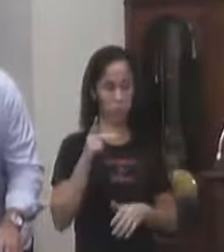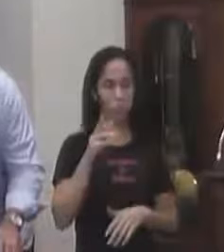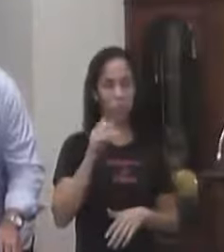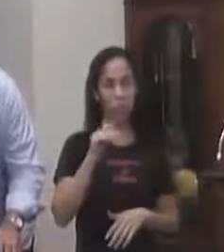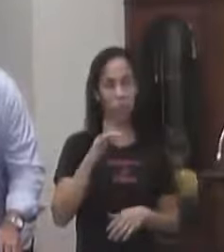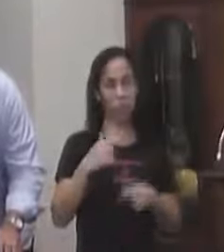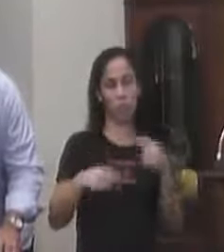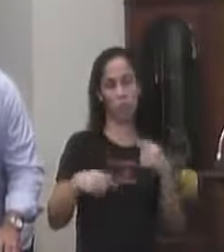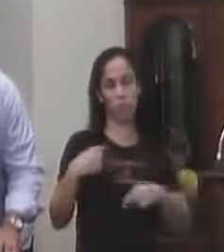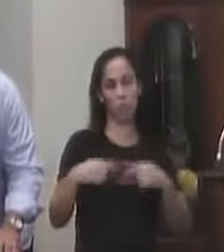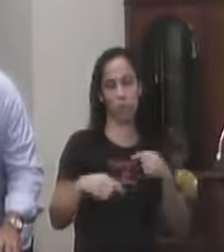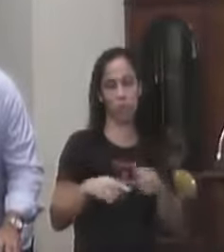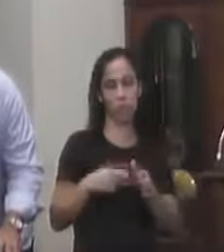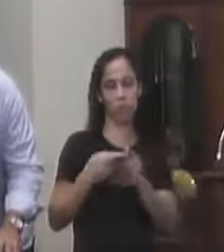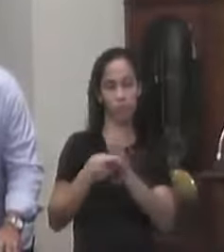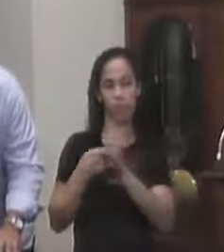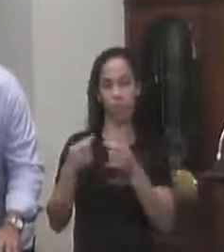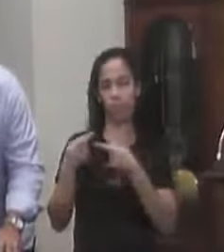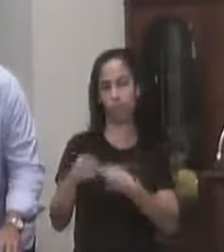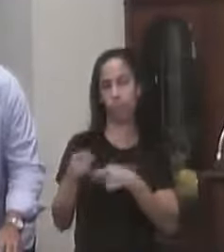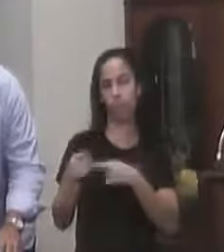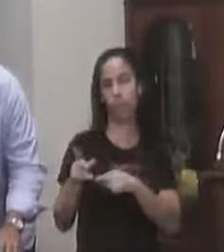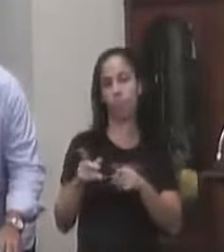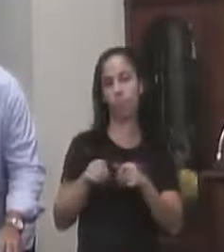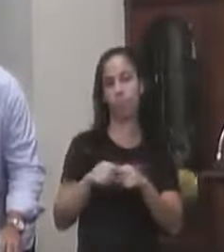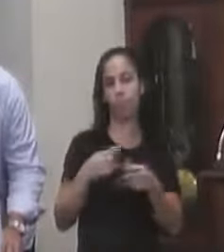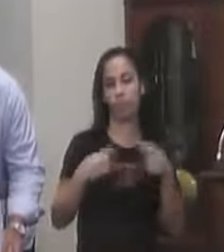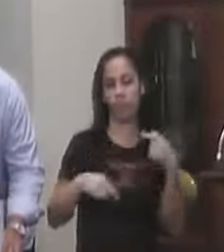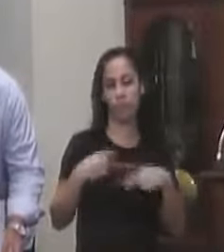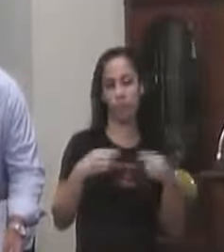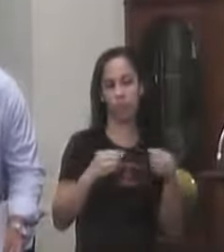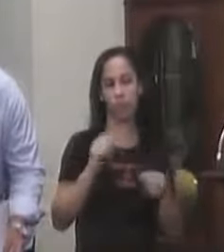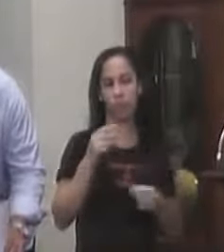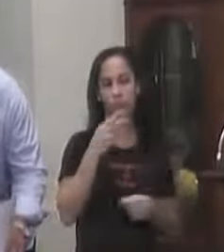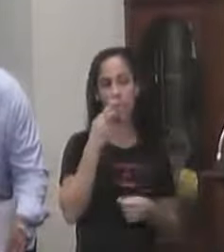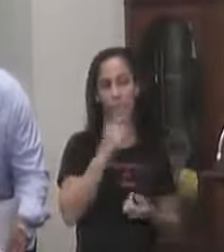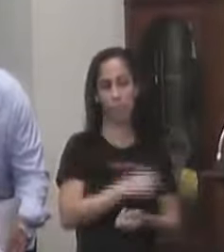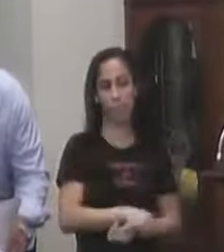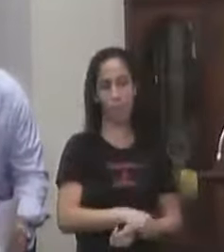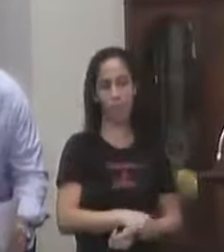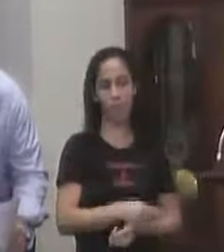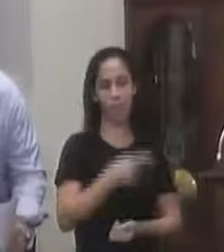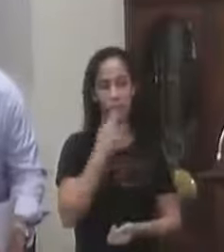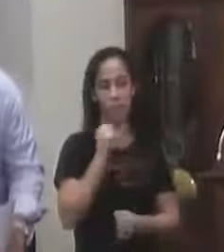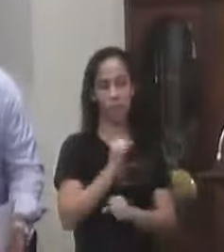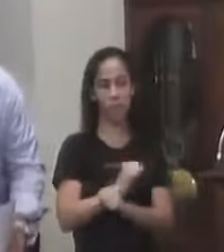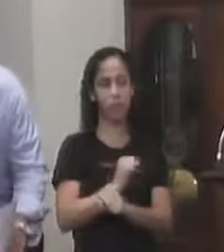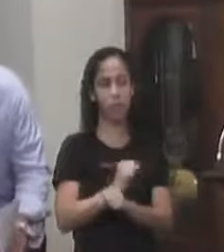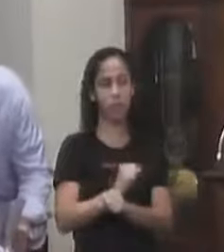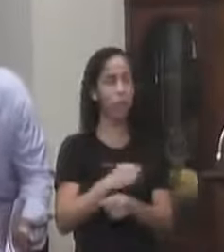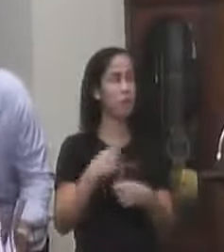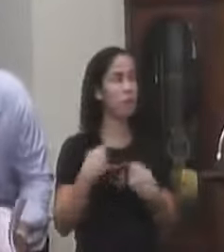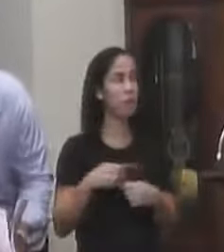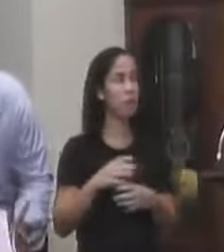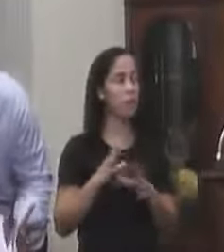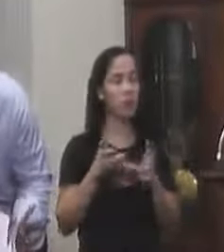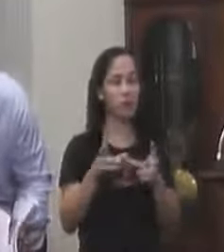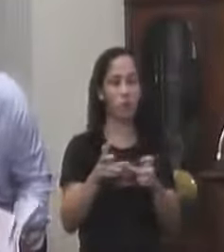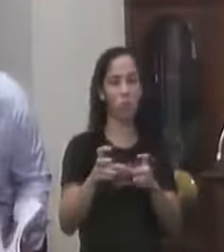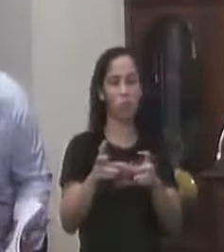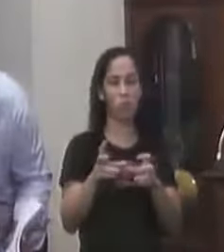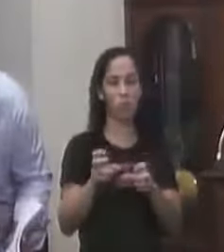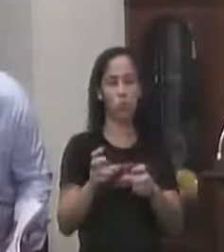velha política Porque aquele Que não trabalha O que ele faz Ele é um parasita Ele precisa sugar